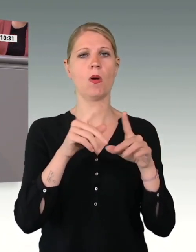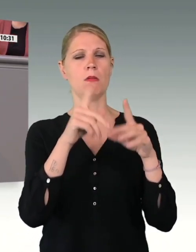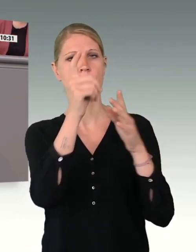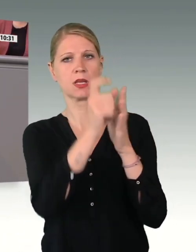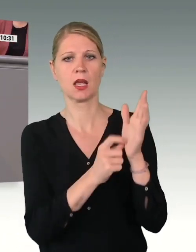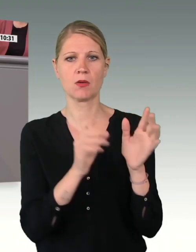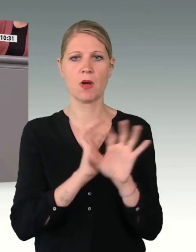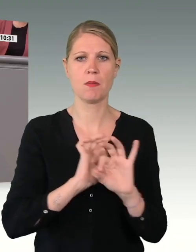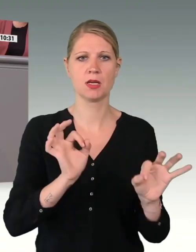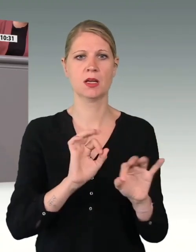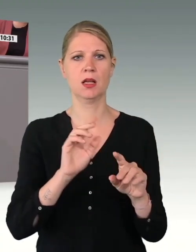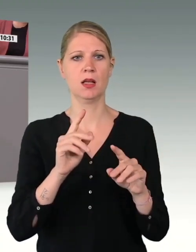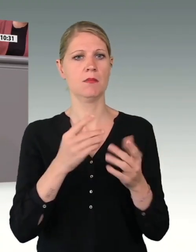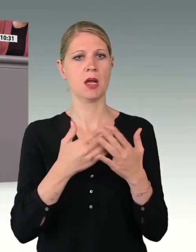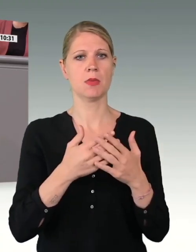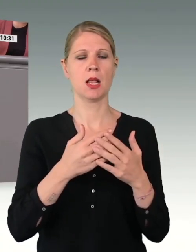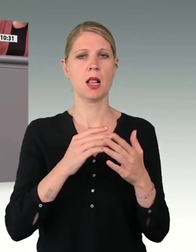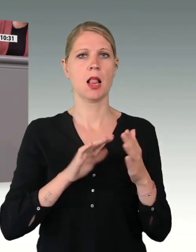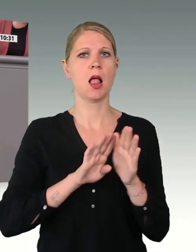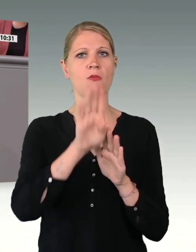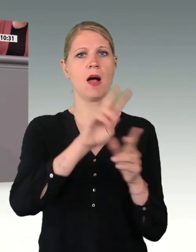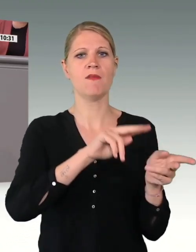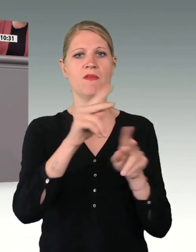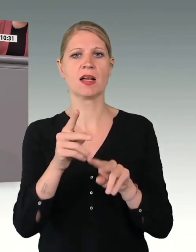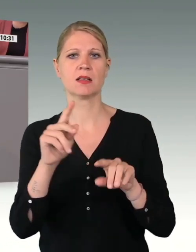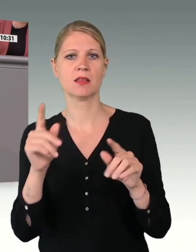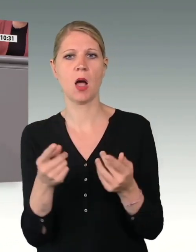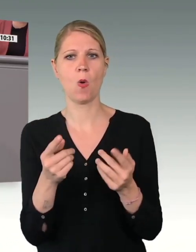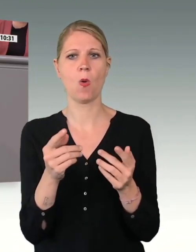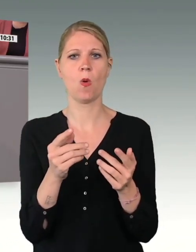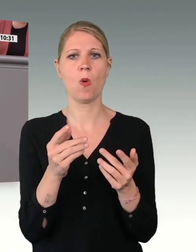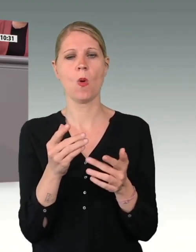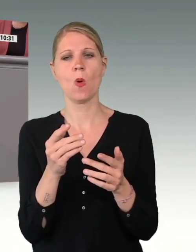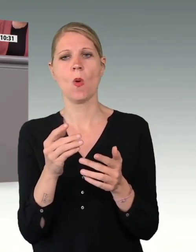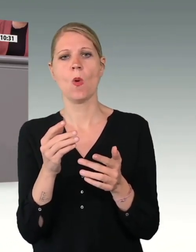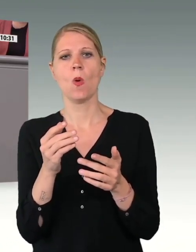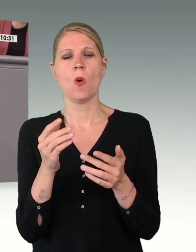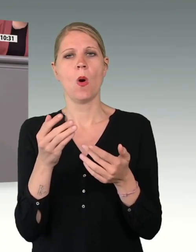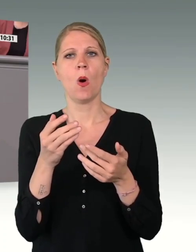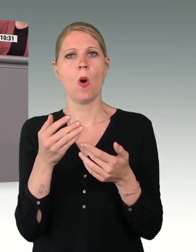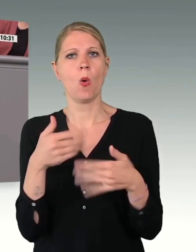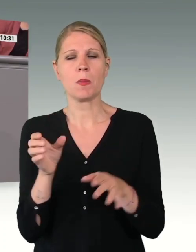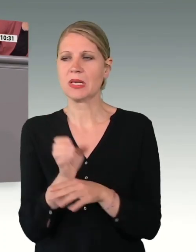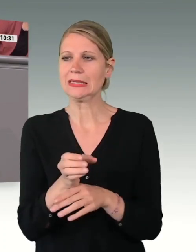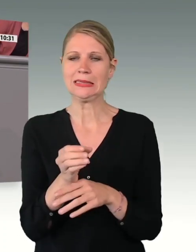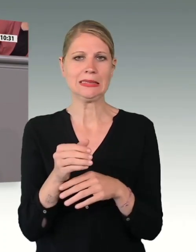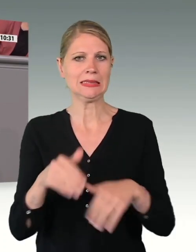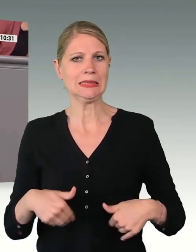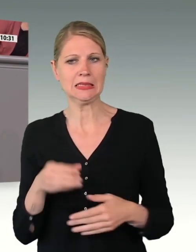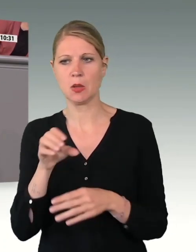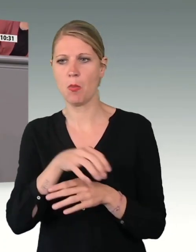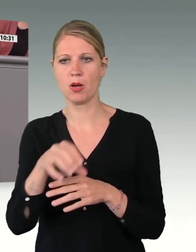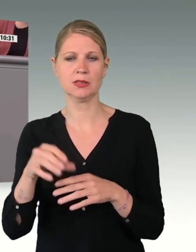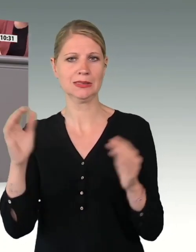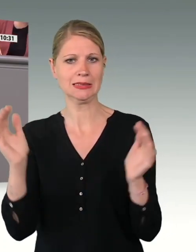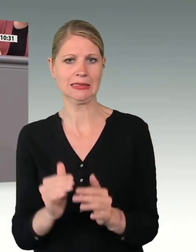und die Reduzierung unbesetzter Dienstposten will ich hier nur exemplarisch nennen. Wenn die Bundeswehr neues Personal